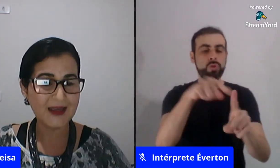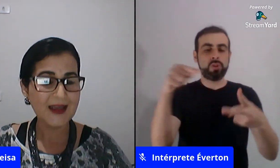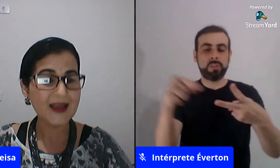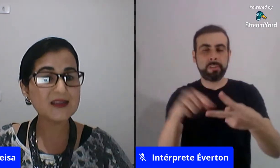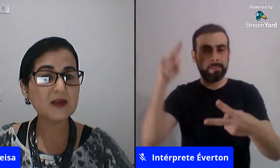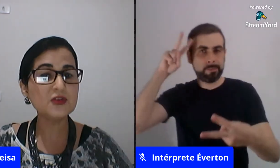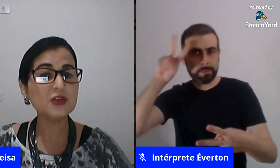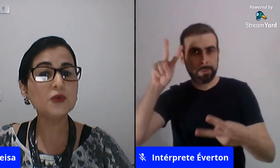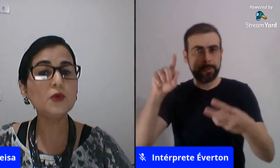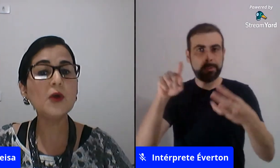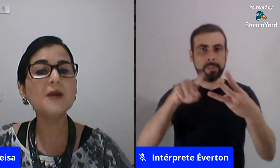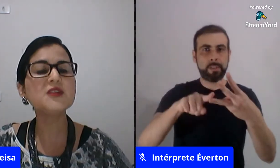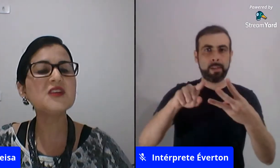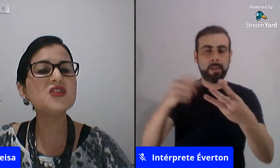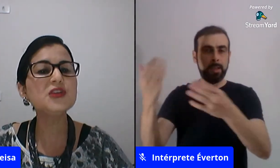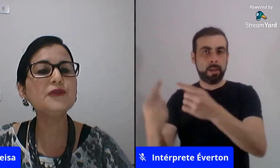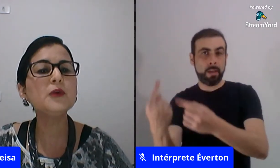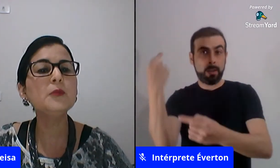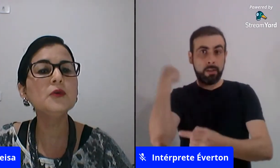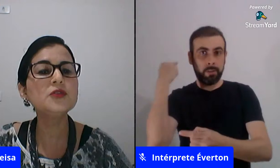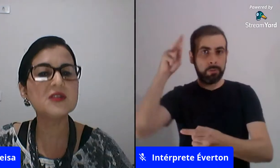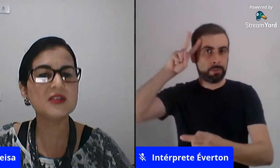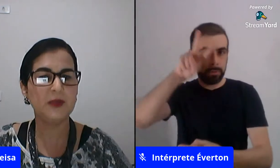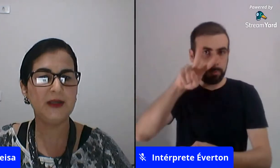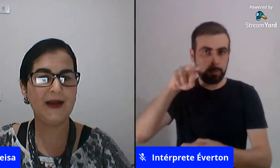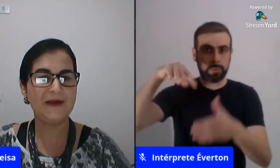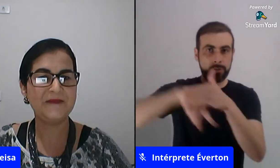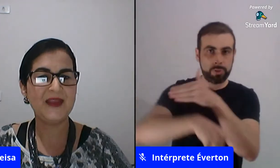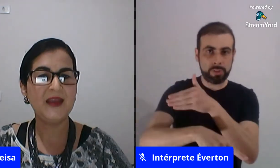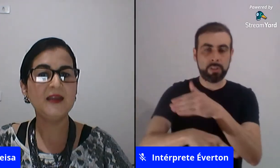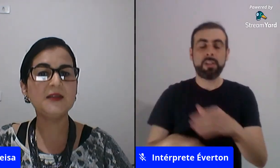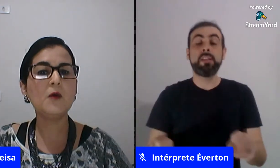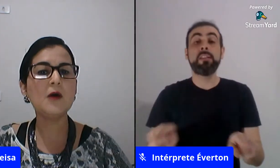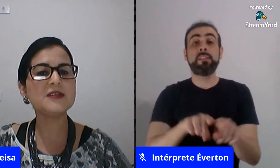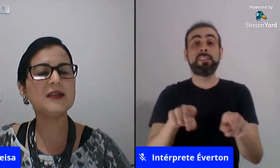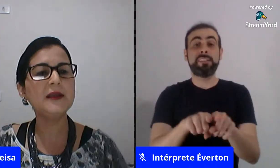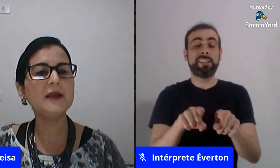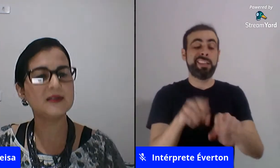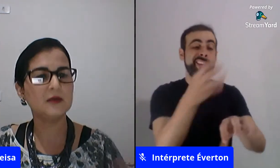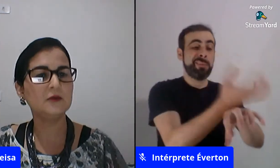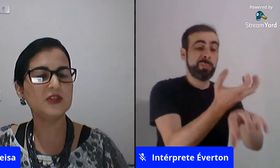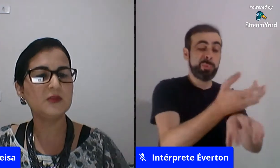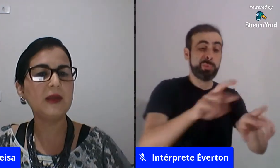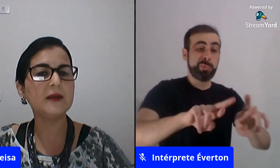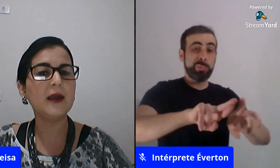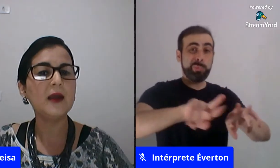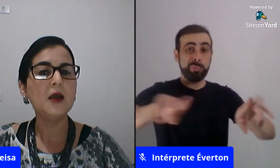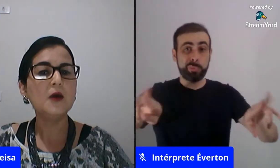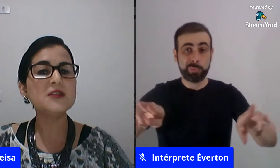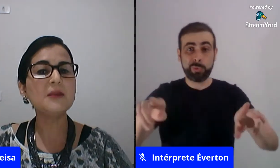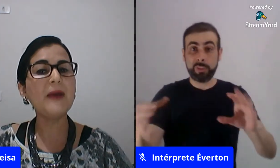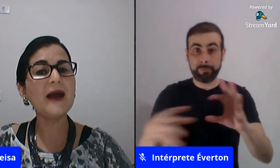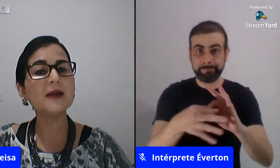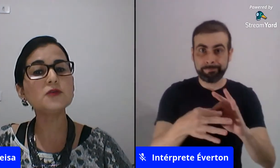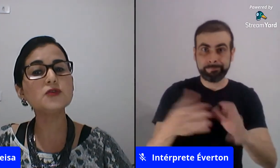ela se constitui num campo científico e multidisciplinar então qual seria segundo a Jimena né os impactos